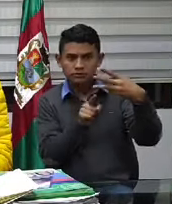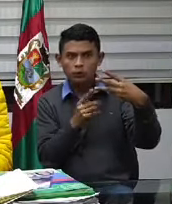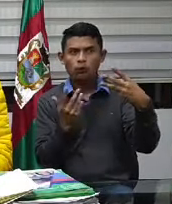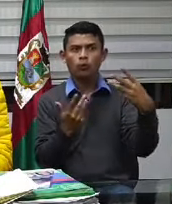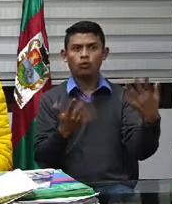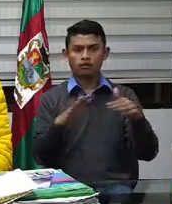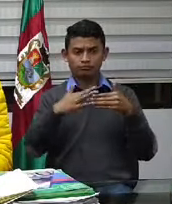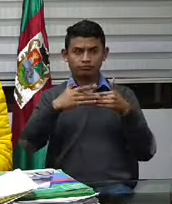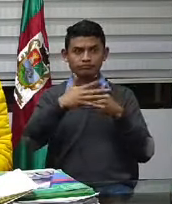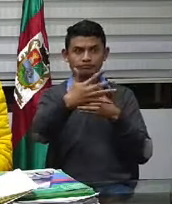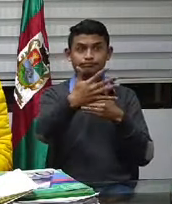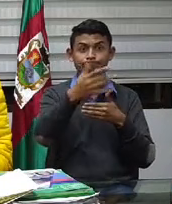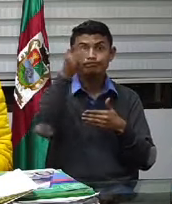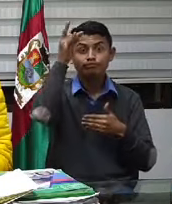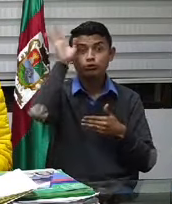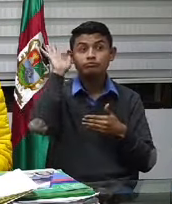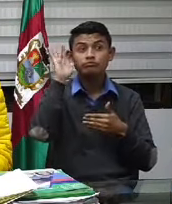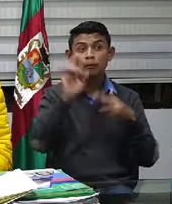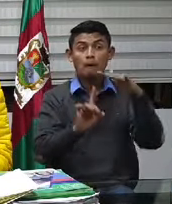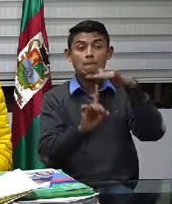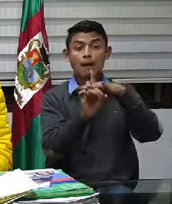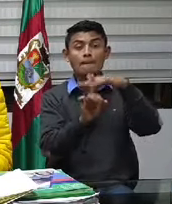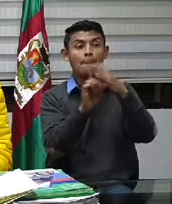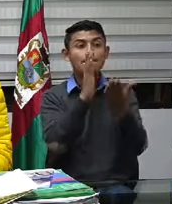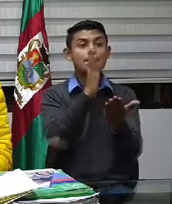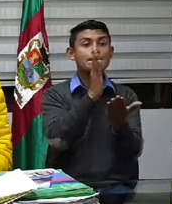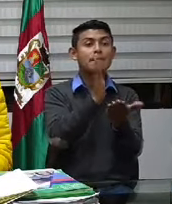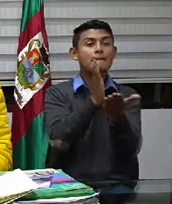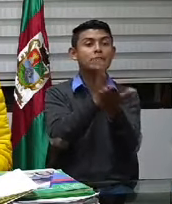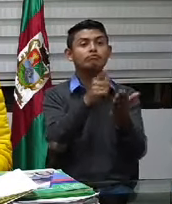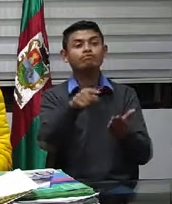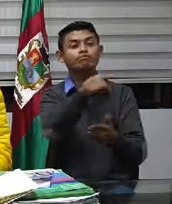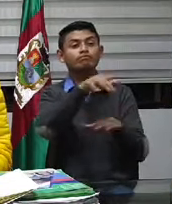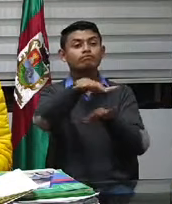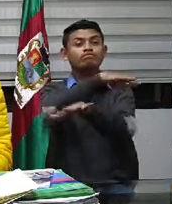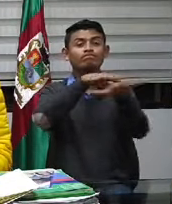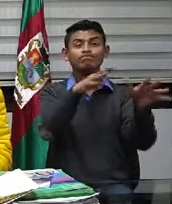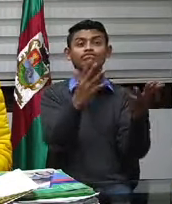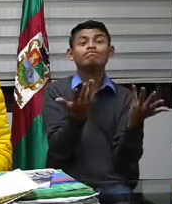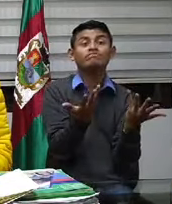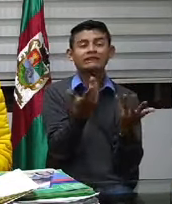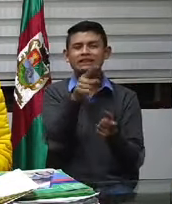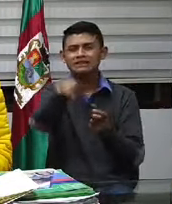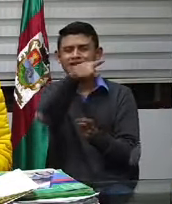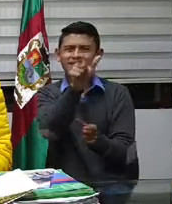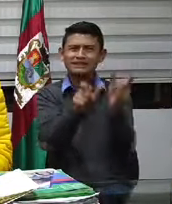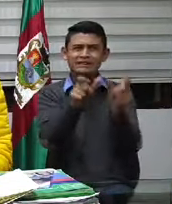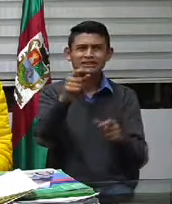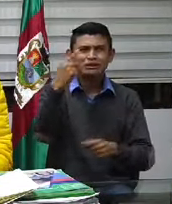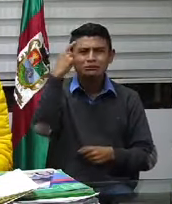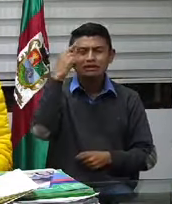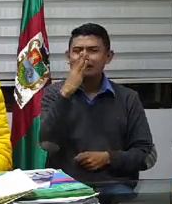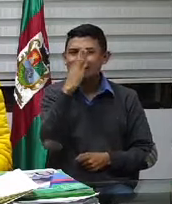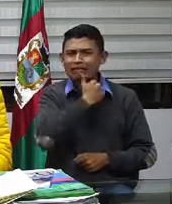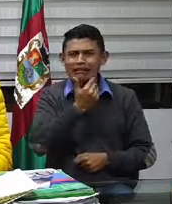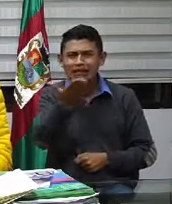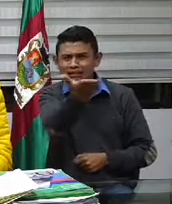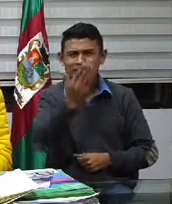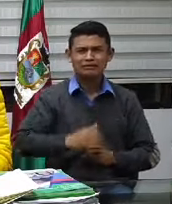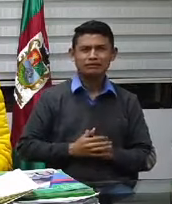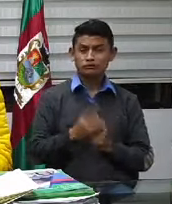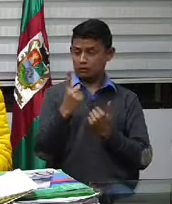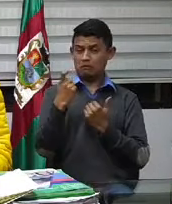en este comportamiento irresponsable e irracional, vamos a tener muchos más casos,